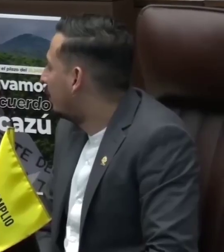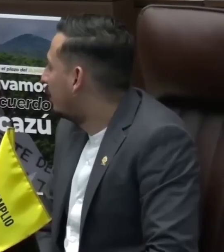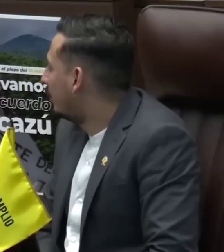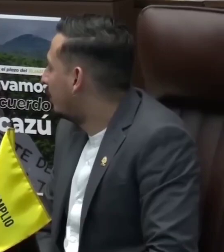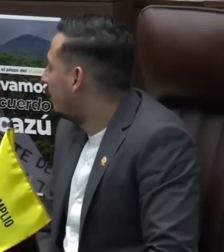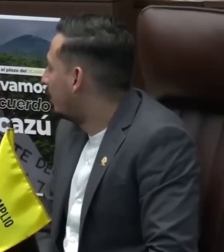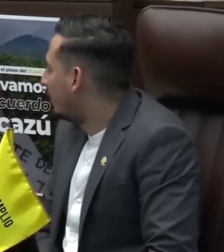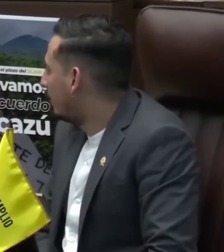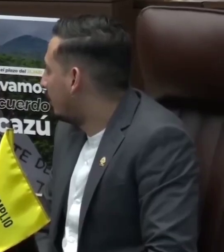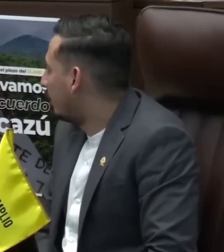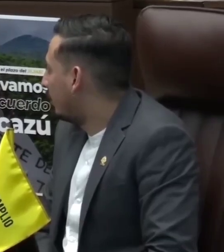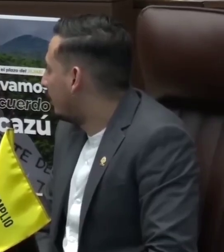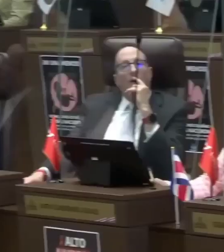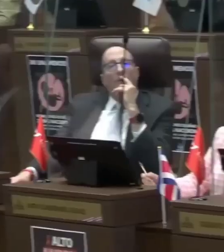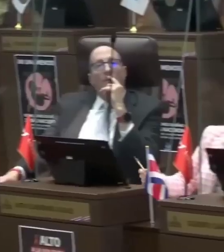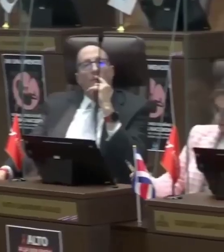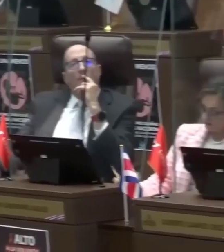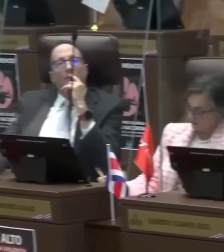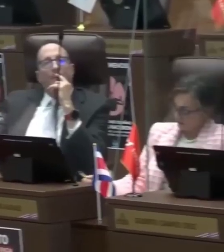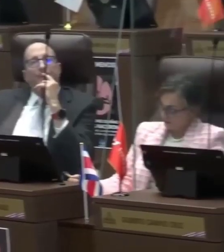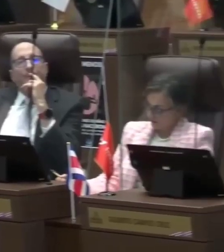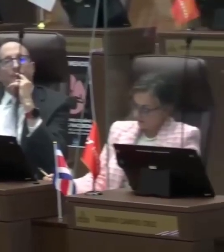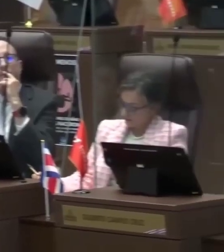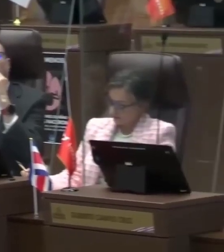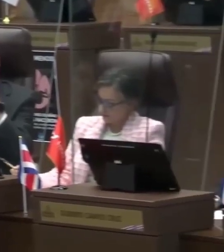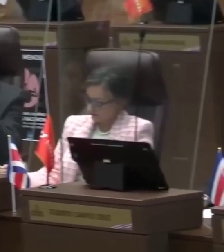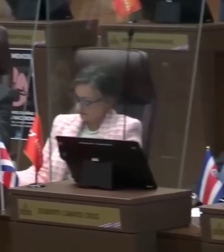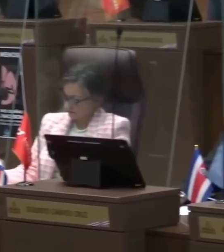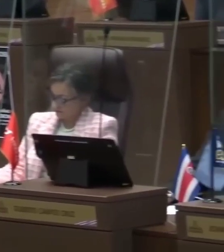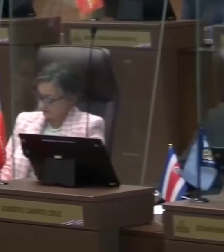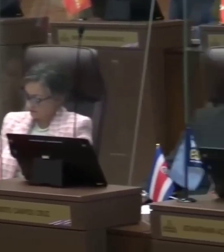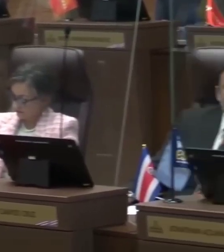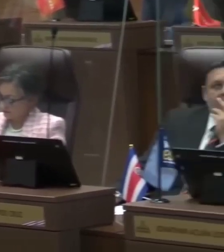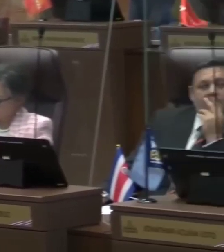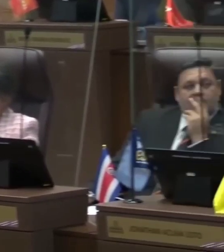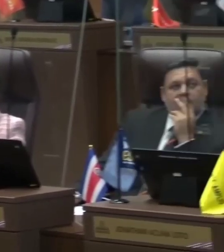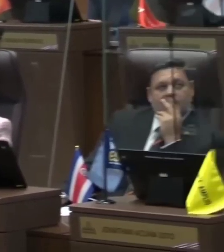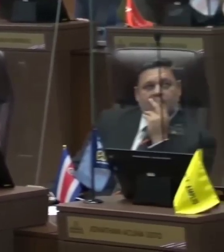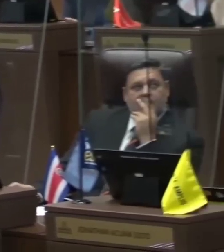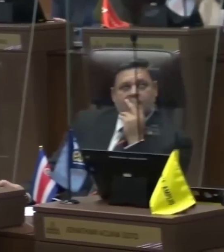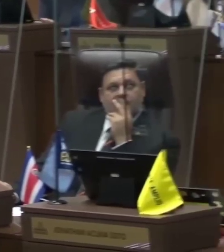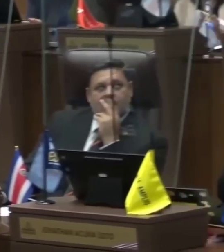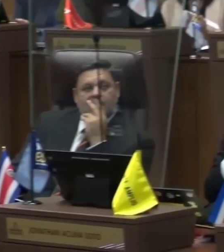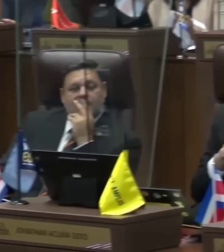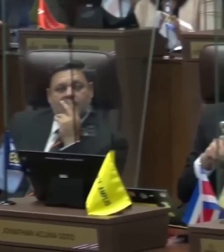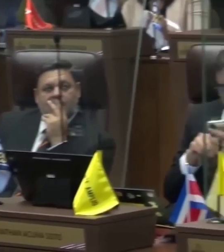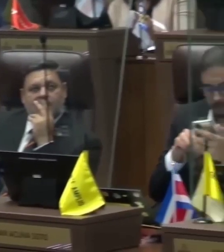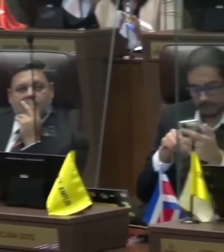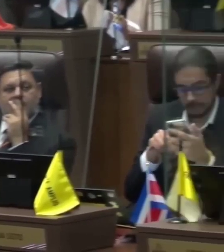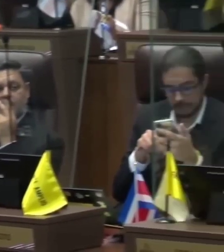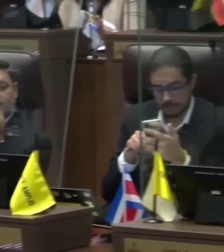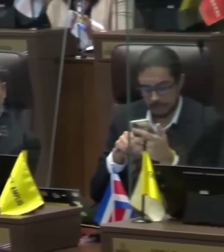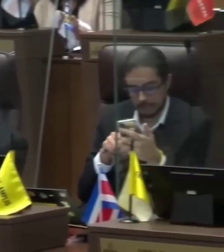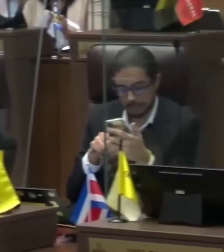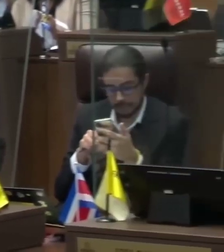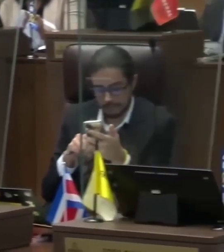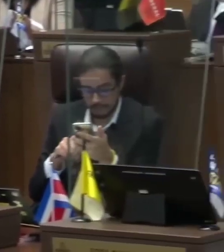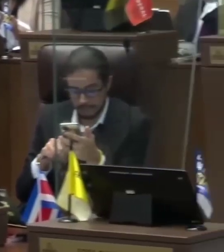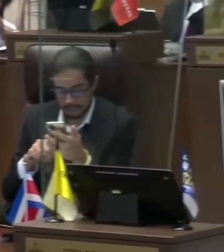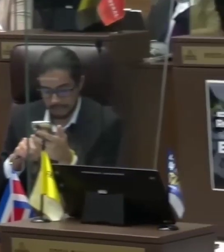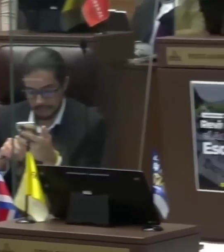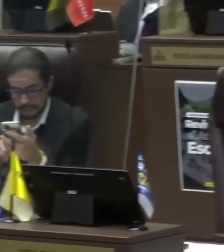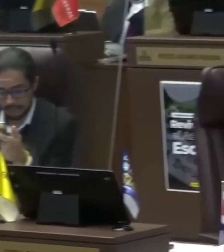resello o no y que este proyecto llegue a ser ley de la República. Yo creo que los tiempos, si corremos,